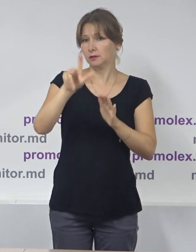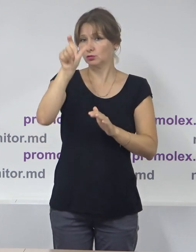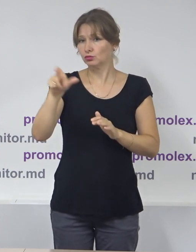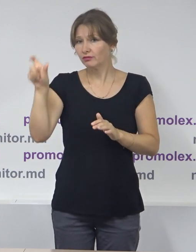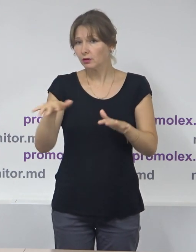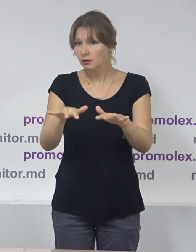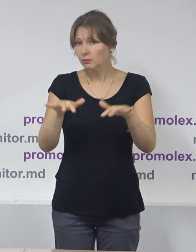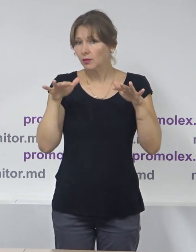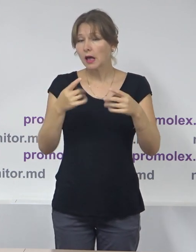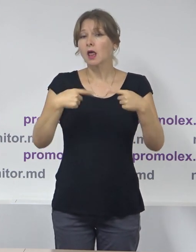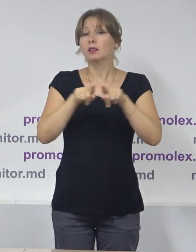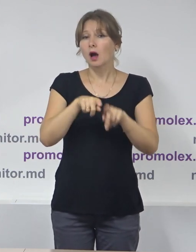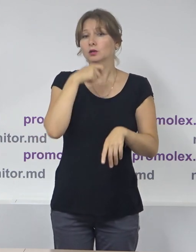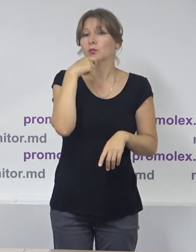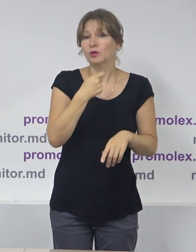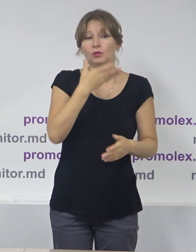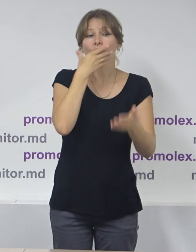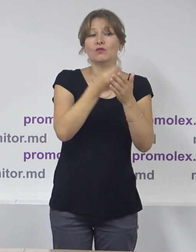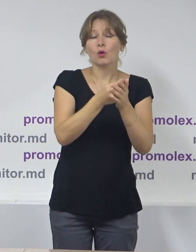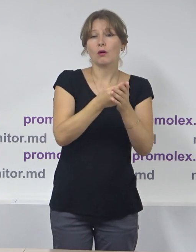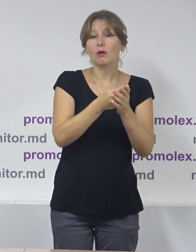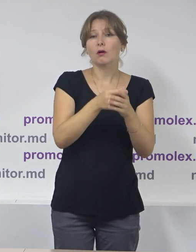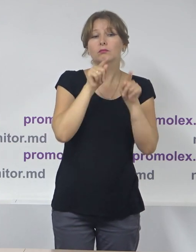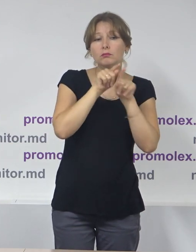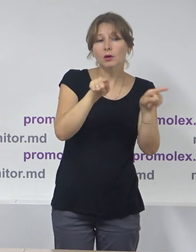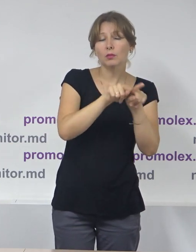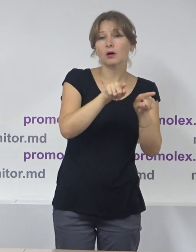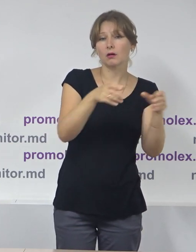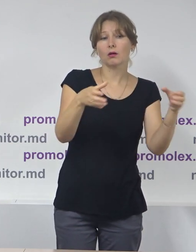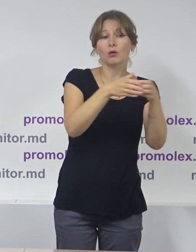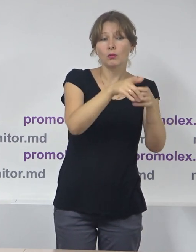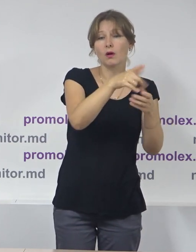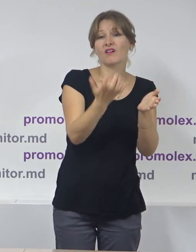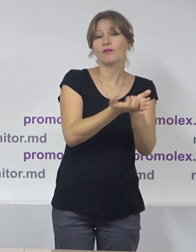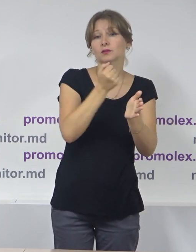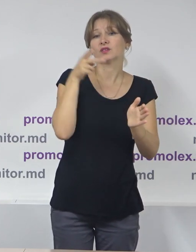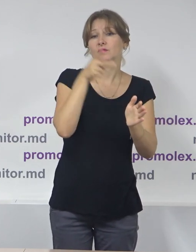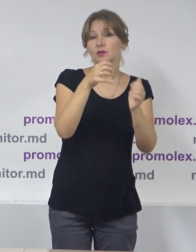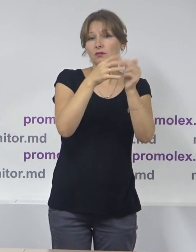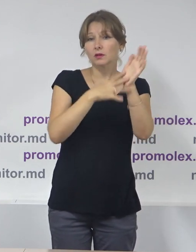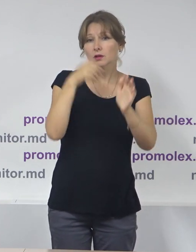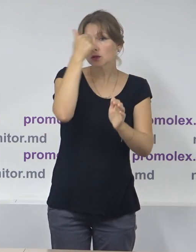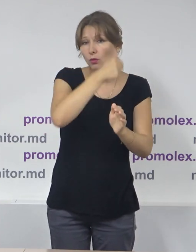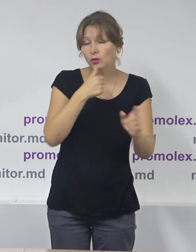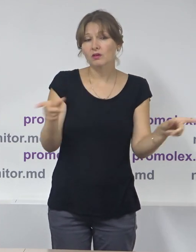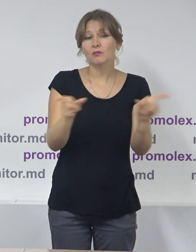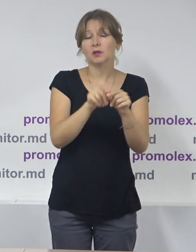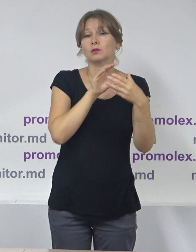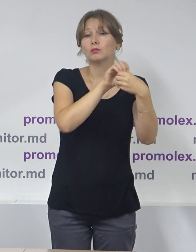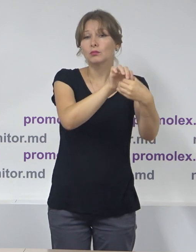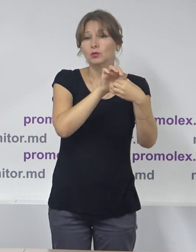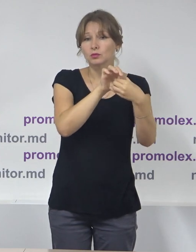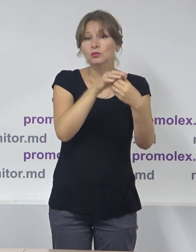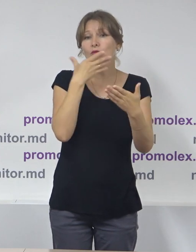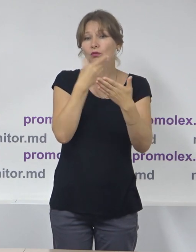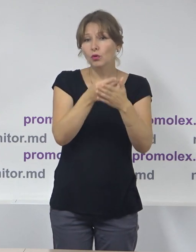Același partid, într-un bloc electoral acum, a câștigat alegerile în 2019 împreună cu partenerii din bloc,